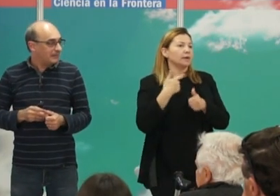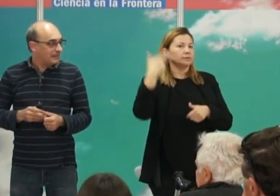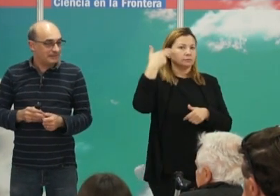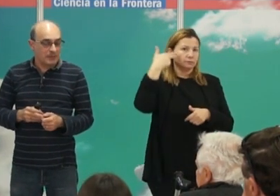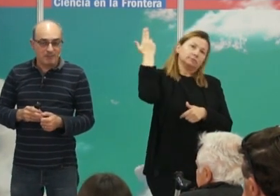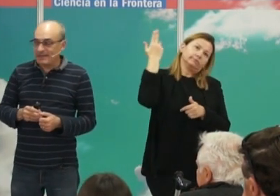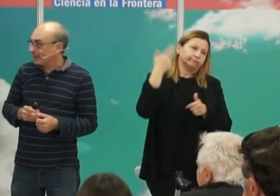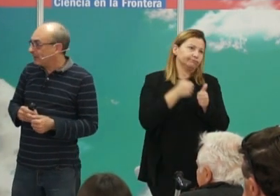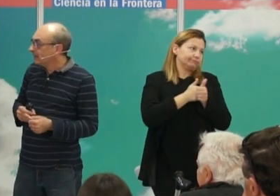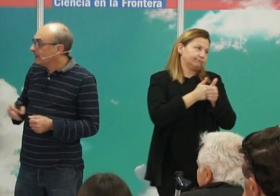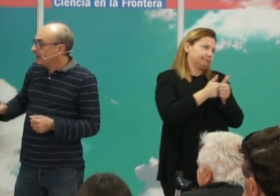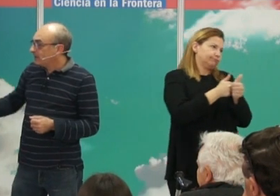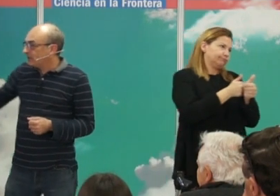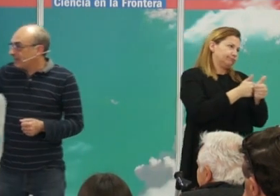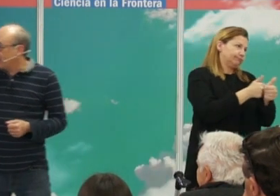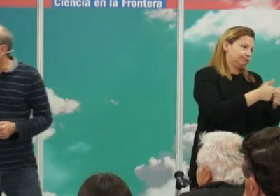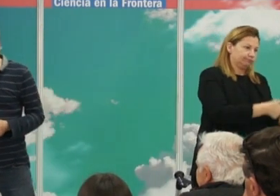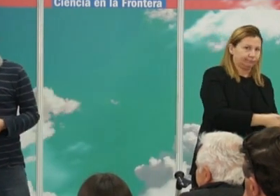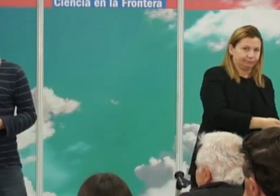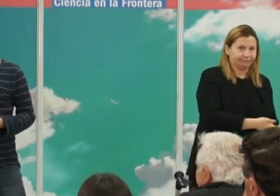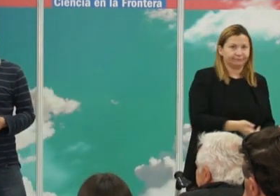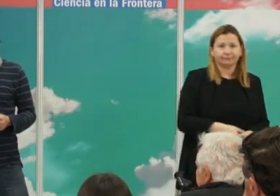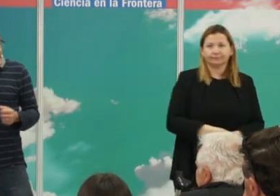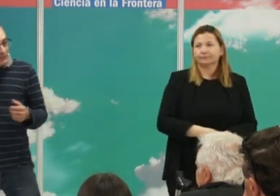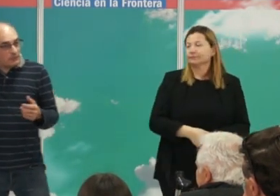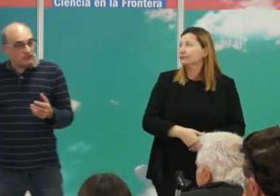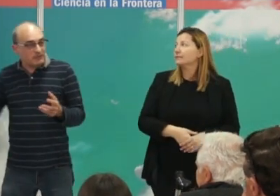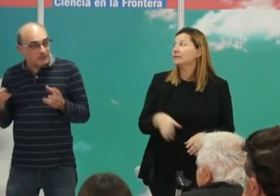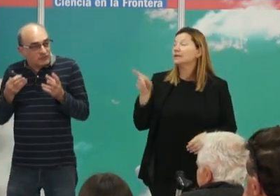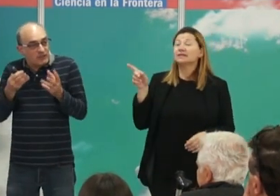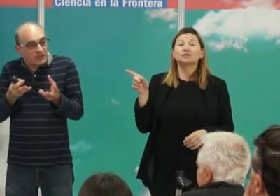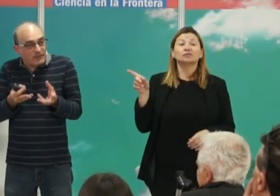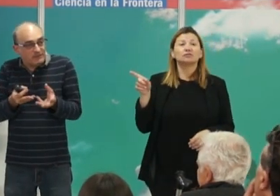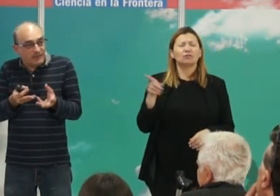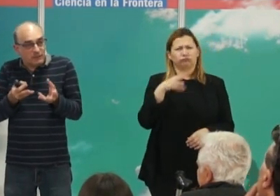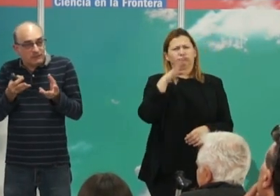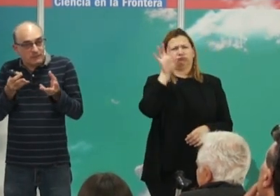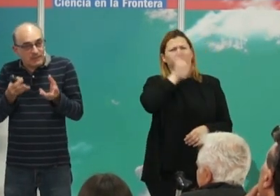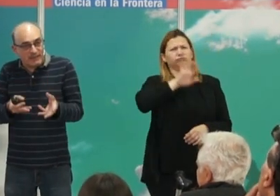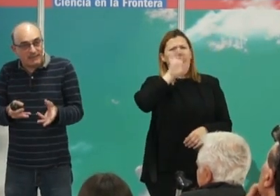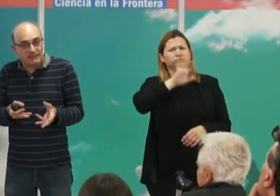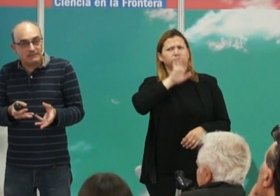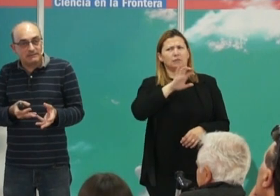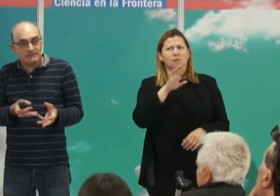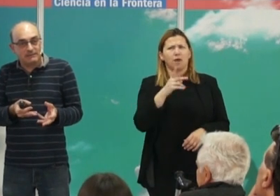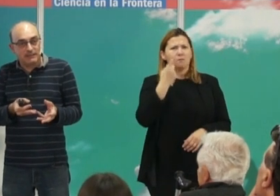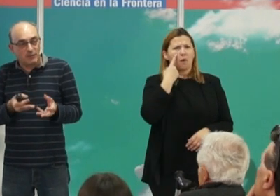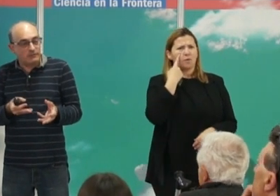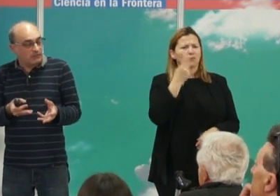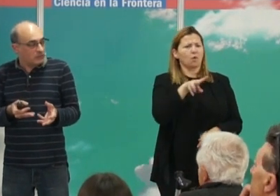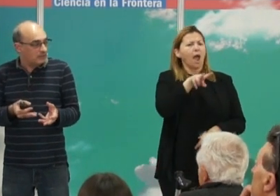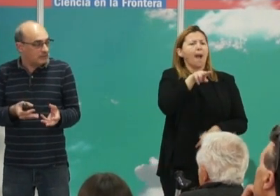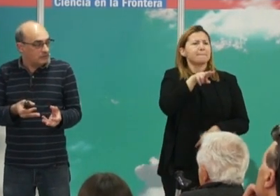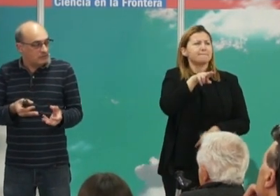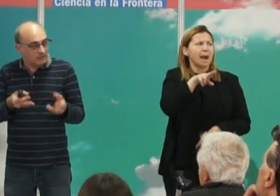allá para acompañarlo. Pues aquí es realmente curioso porque hemos sido capaces de encontrar una pareja del